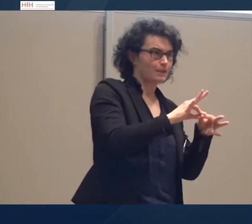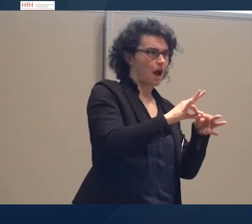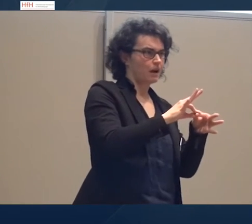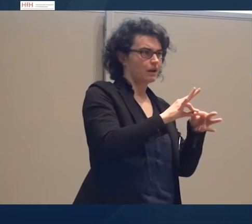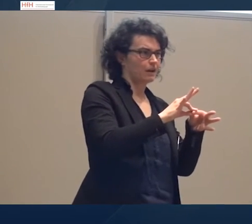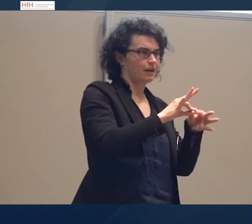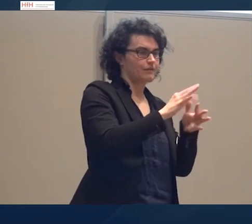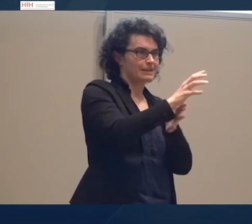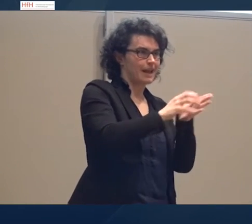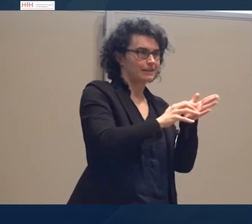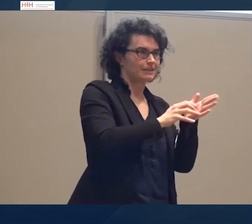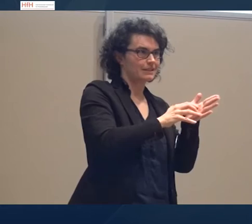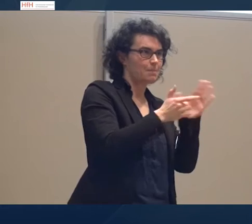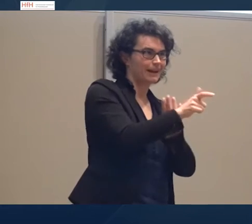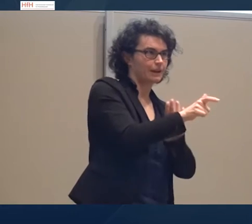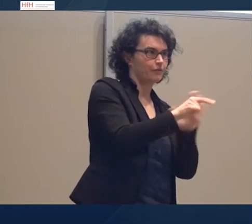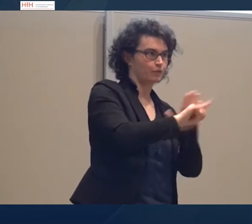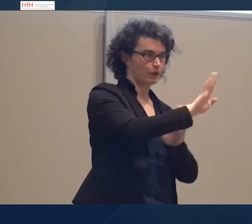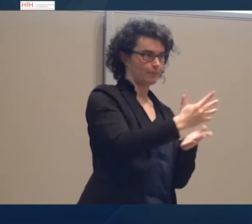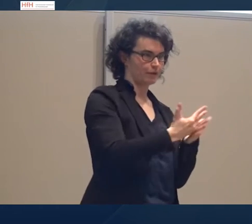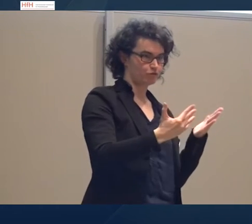darum haben wir das auch in seiner Theorie.